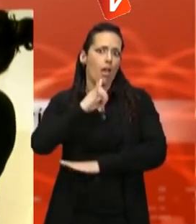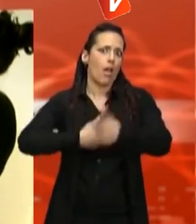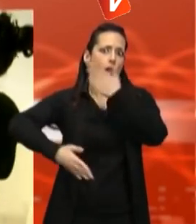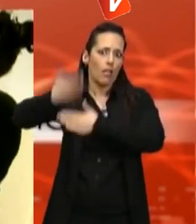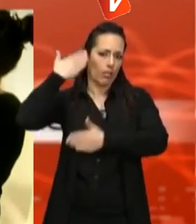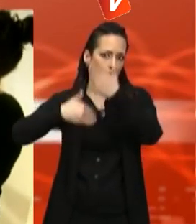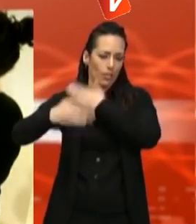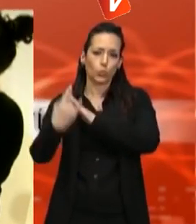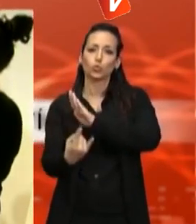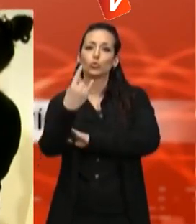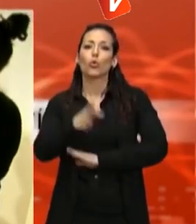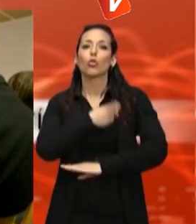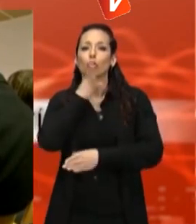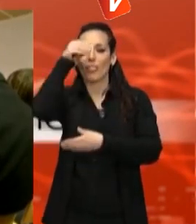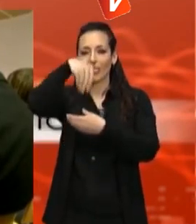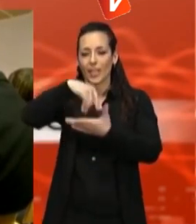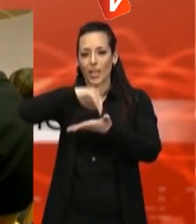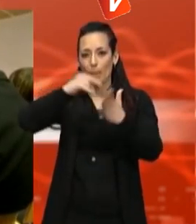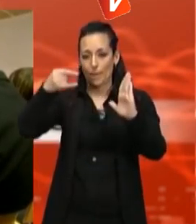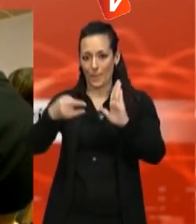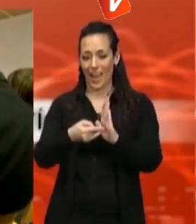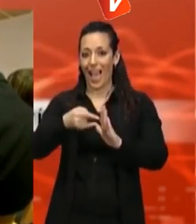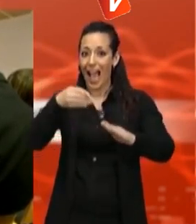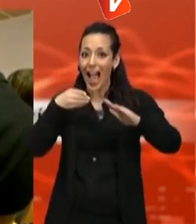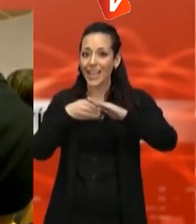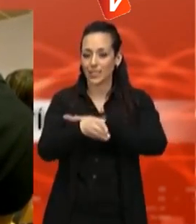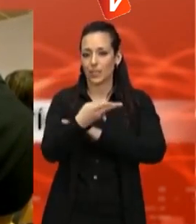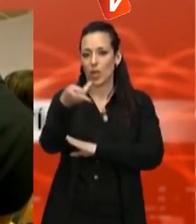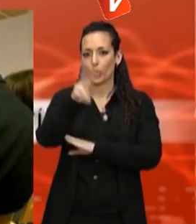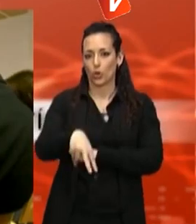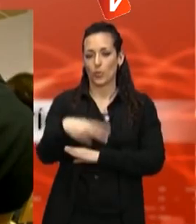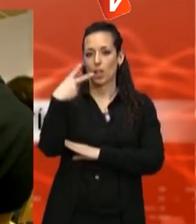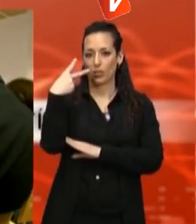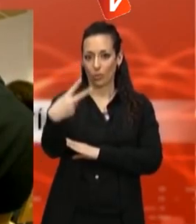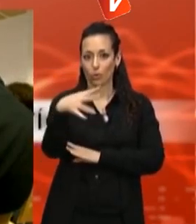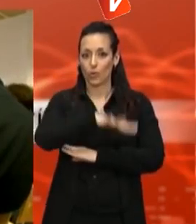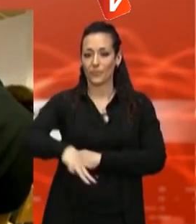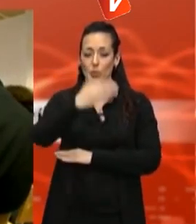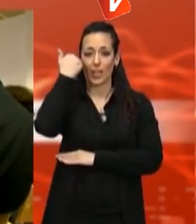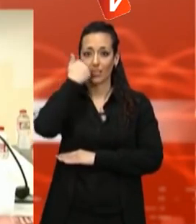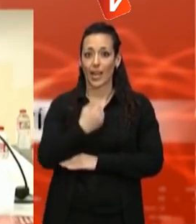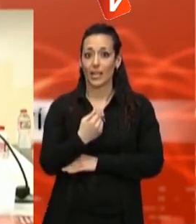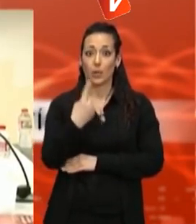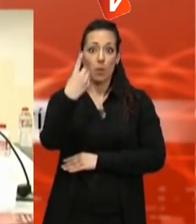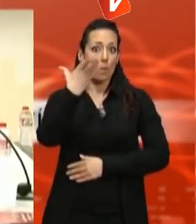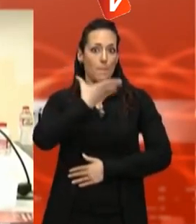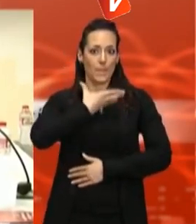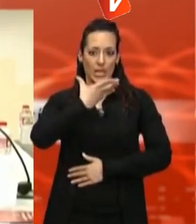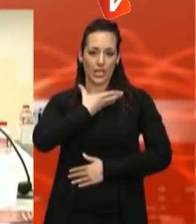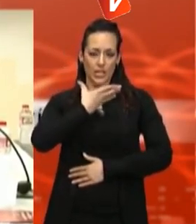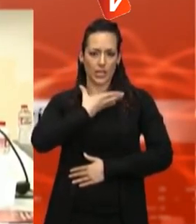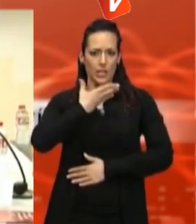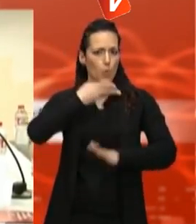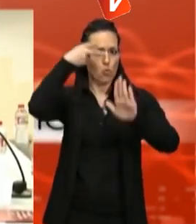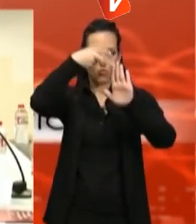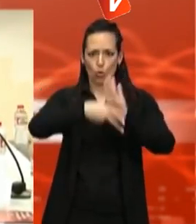del Pla d'Accessibilitat del 2002. Terrassa va ser un dels primers municipis d'Espanya i de Catalunya a endotar-se d'aquesta normativa.